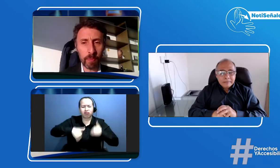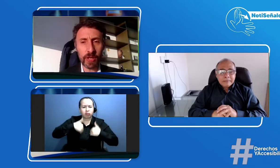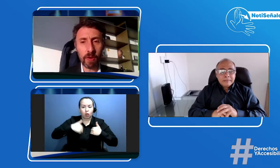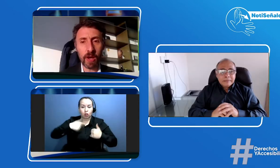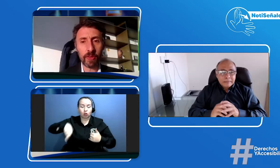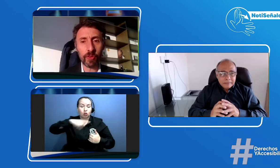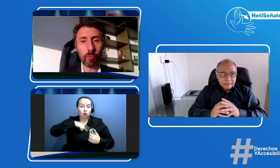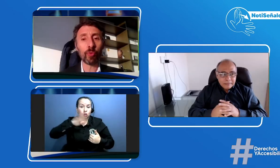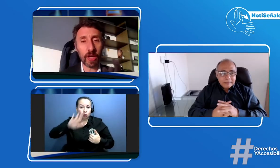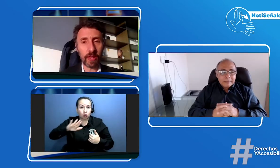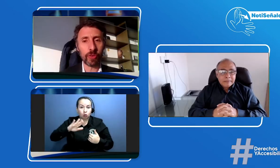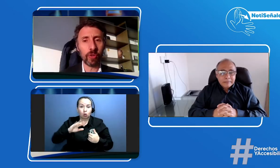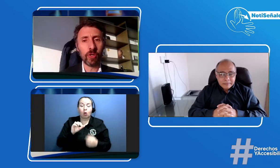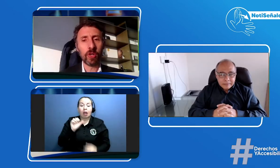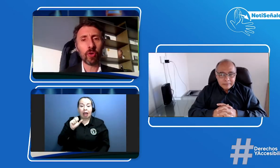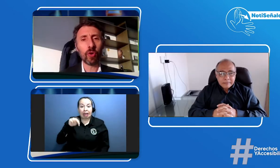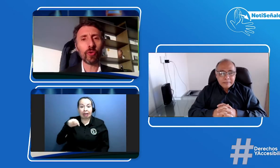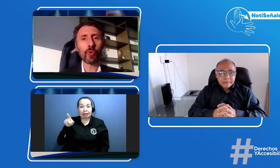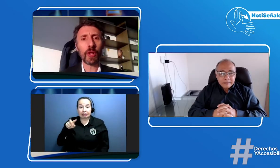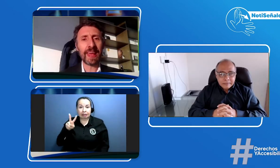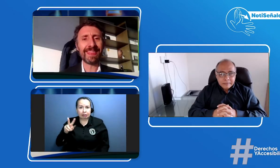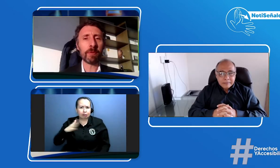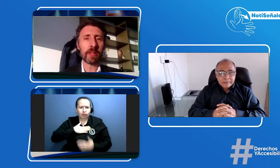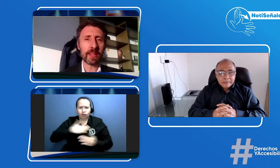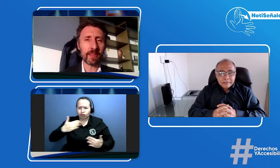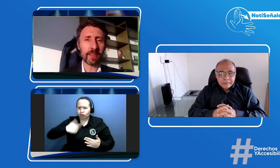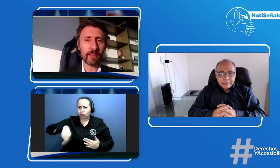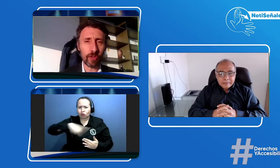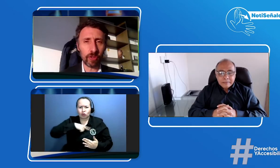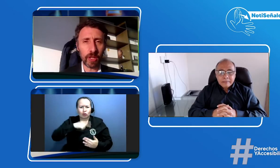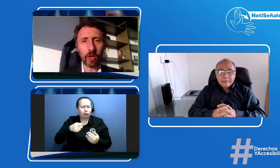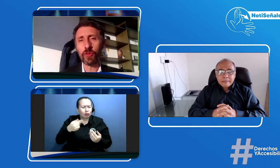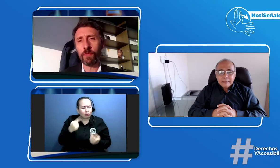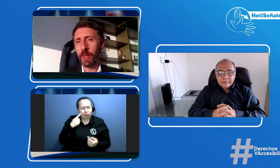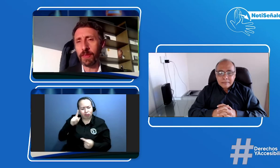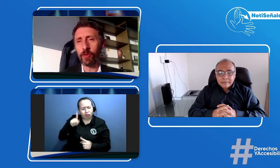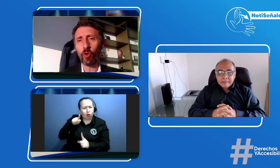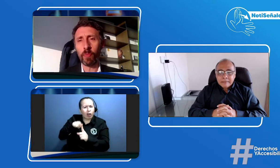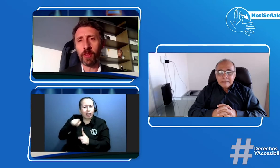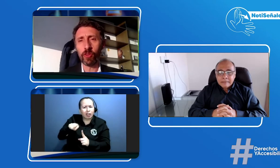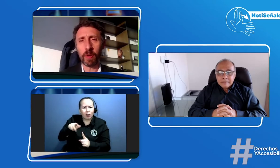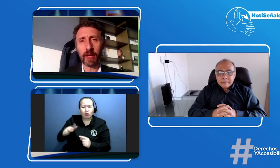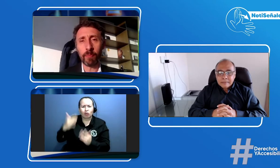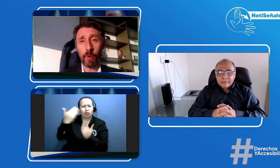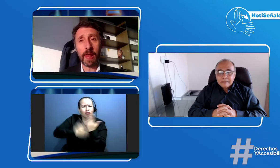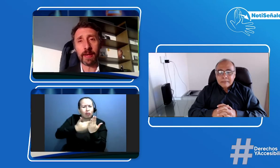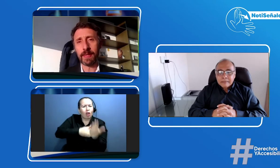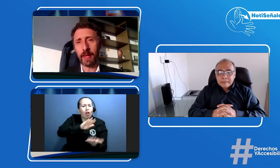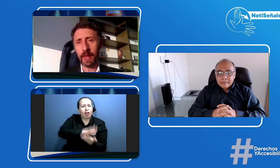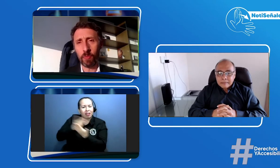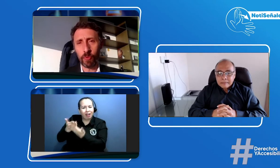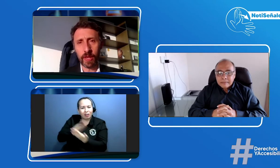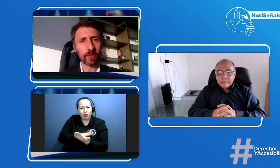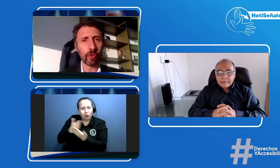trabajando buscando construir la interpretación de los diferentes documentos para que puedan acceder la comunidad sorda